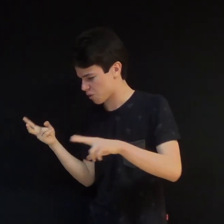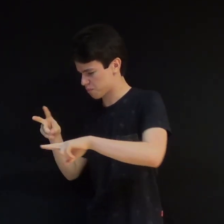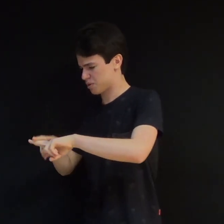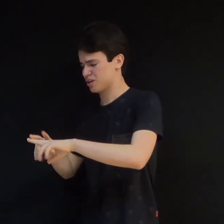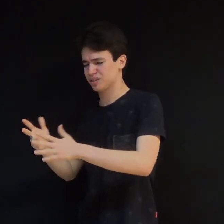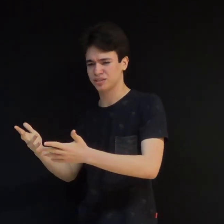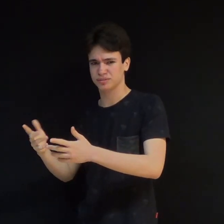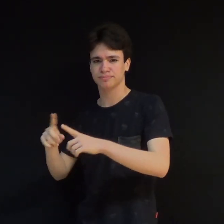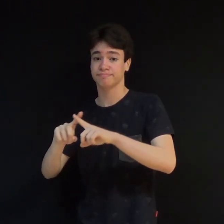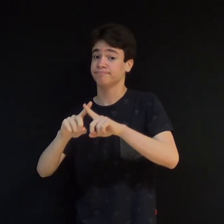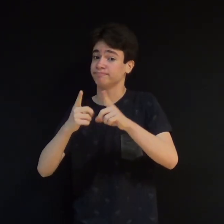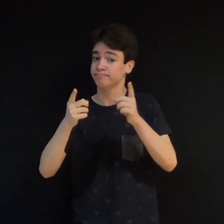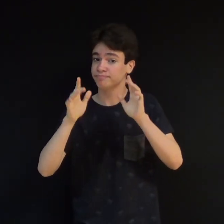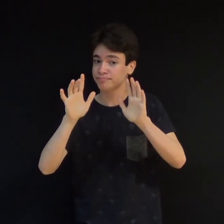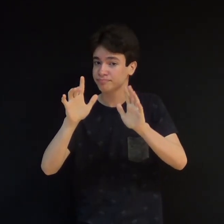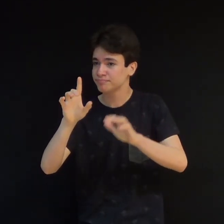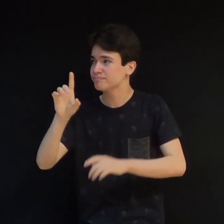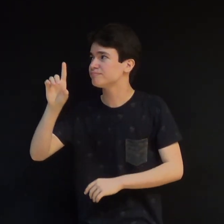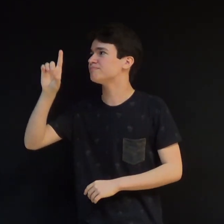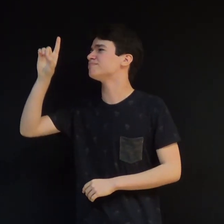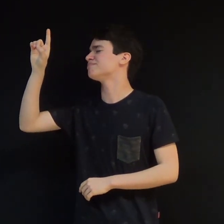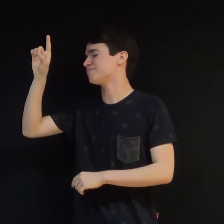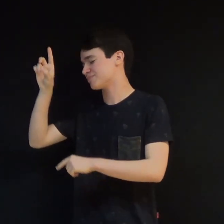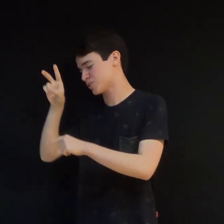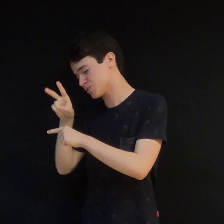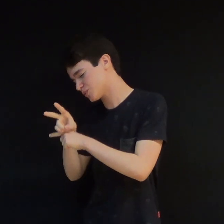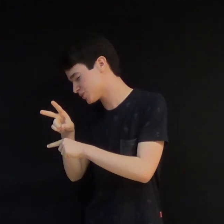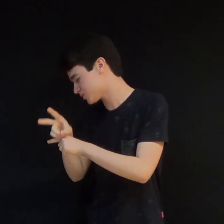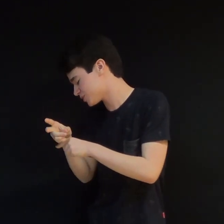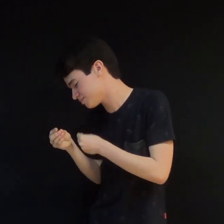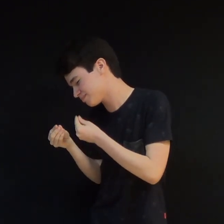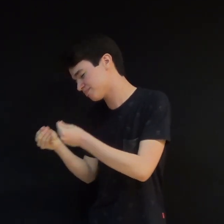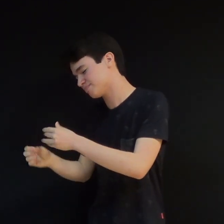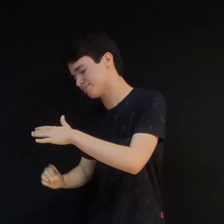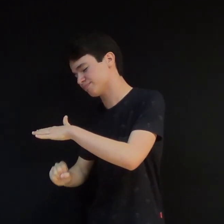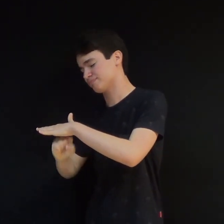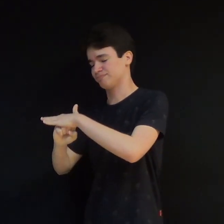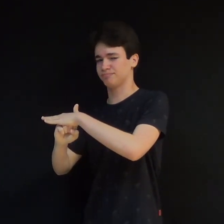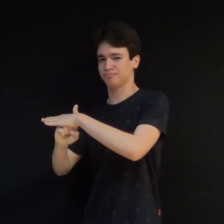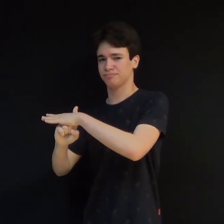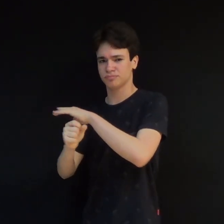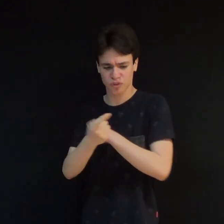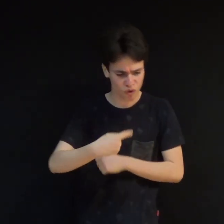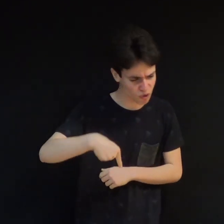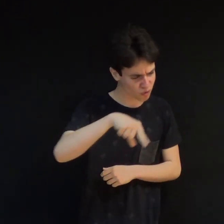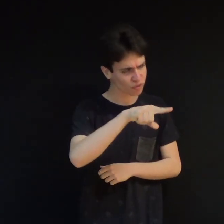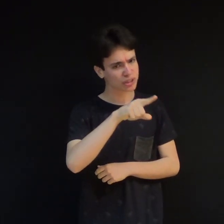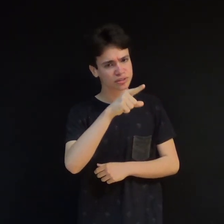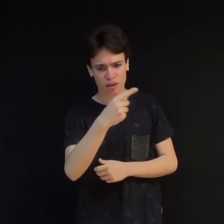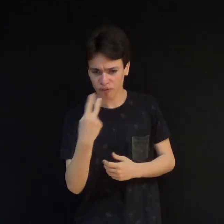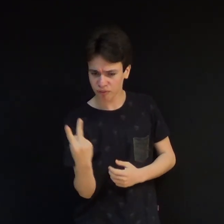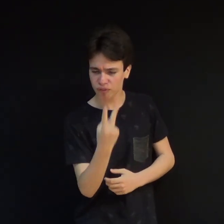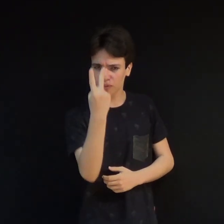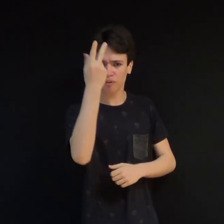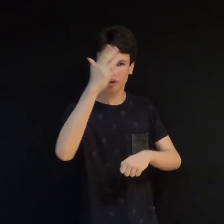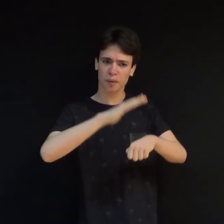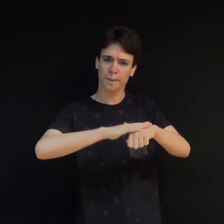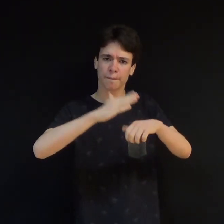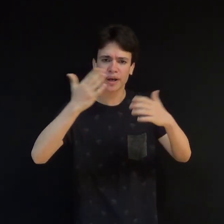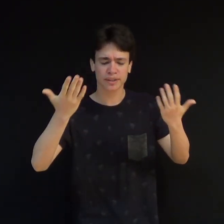Contudo, o Pai Celestial as alimenta. Não tem vocês muito mais valor do que elas? Quem de vocês,